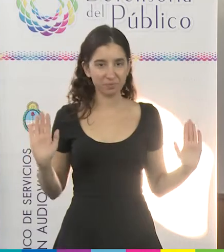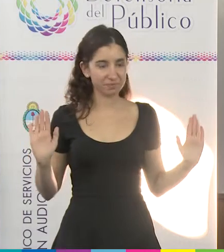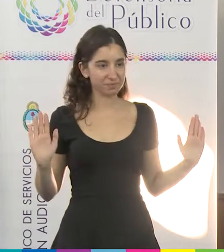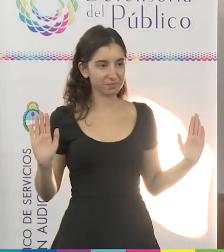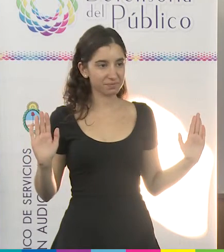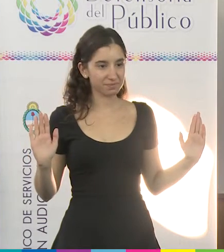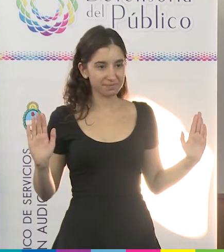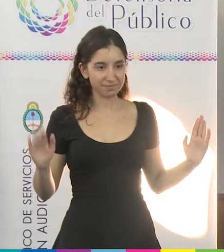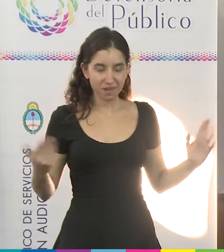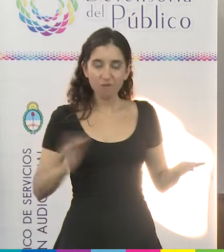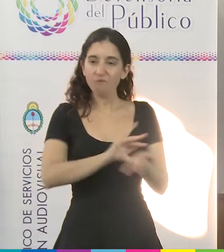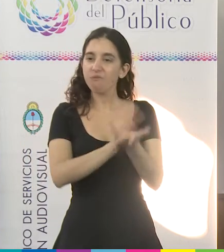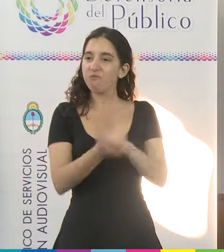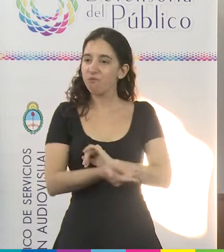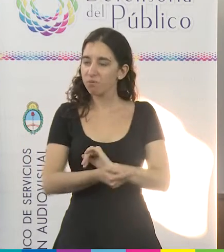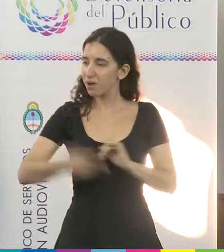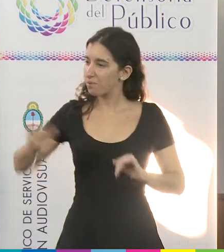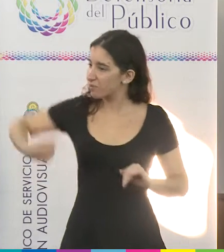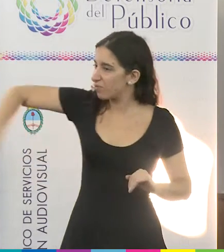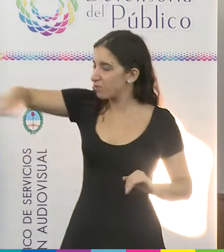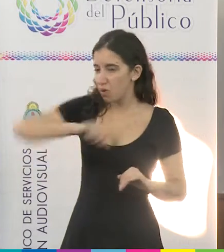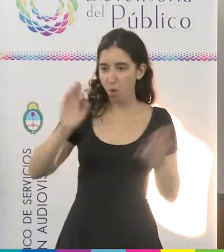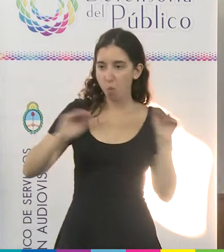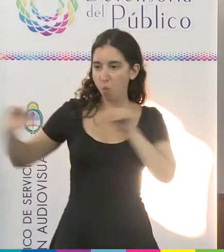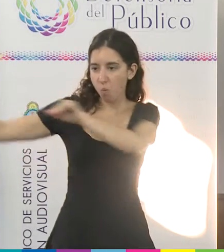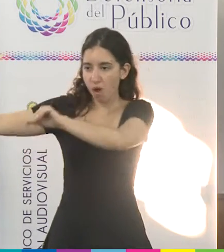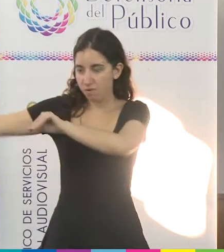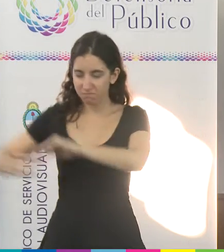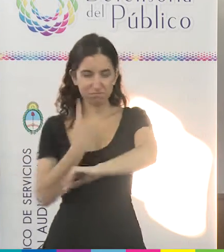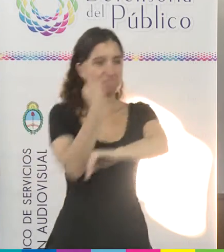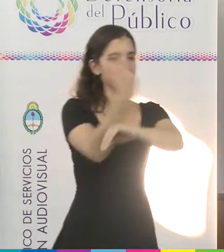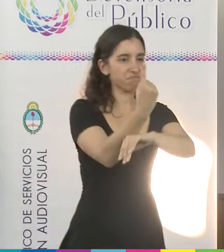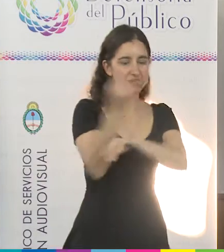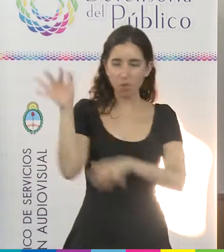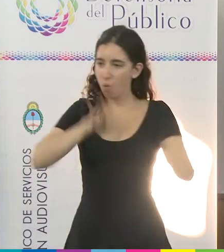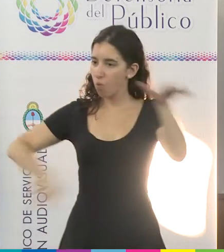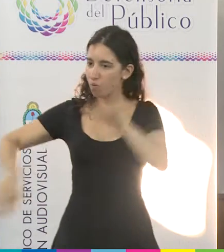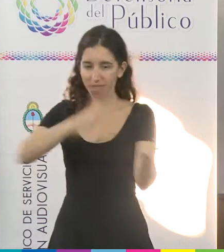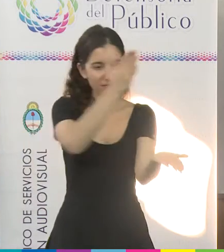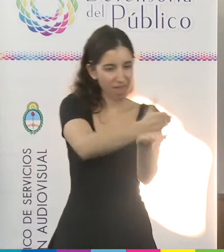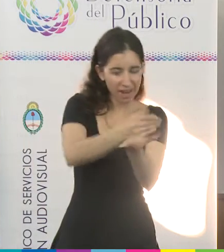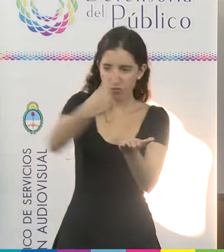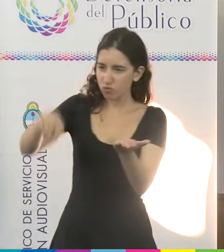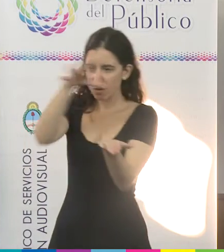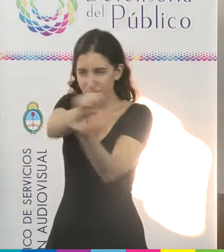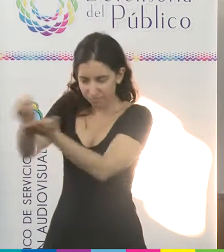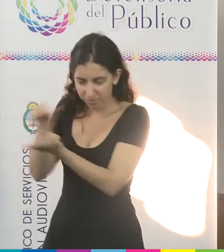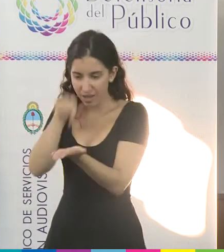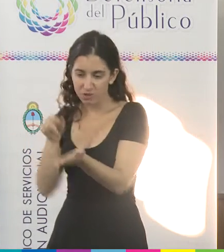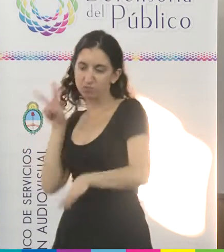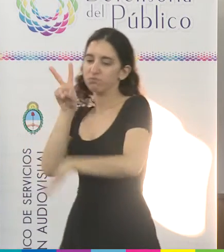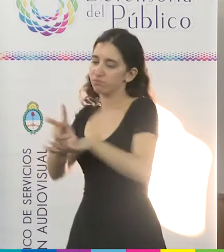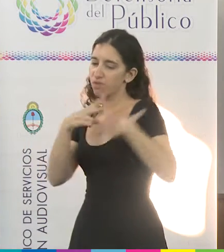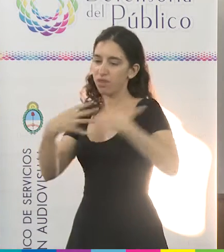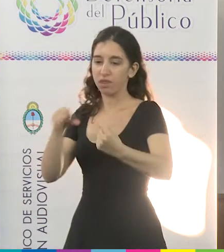Entonces, pues, como expresión de cientos de los cualquiera que nos organizamos para defender derechos y conquistas, queremos